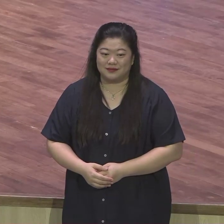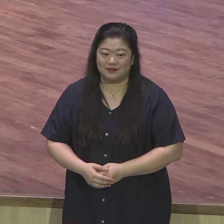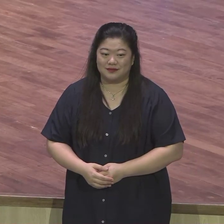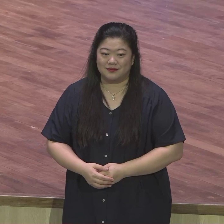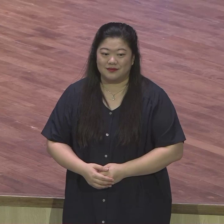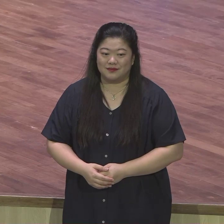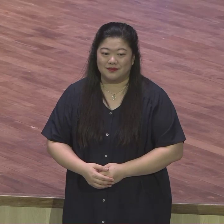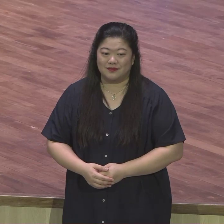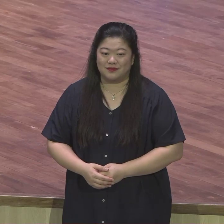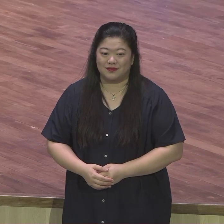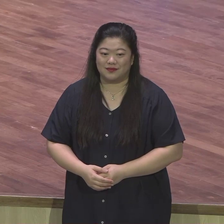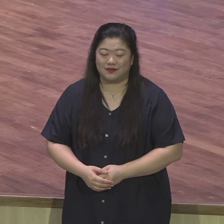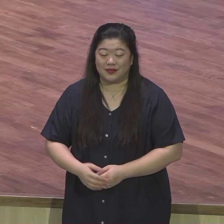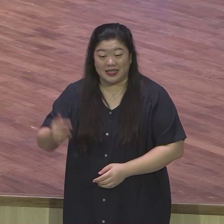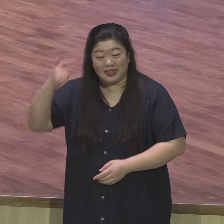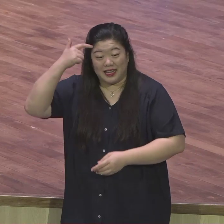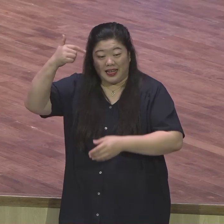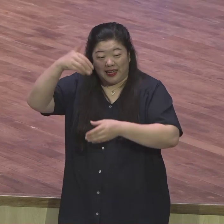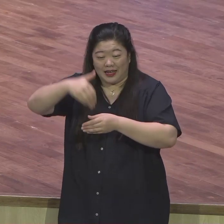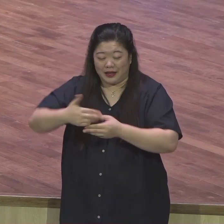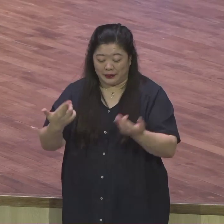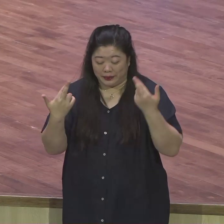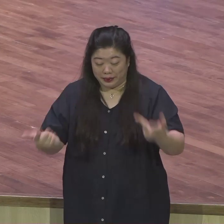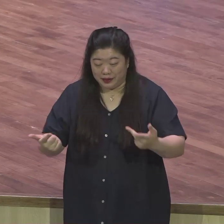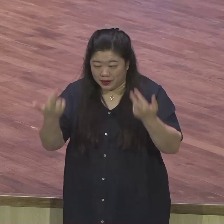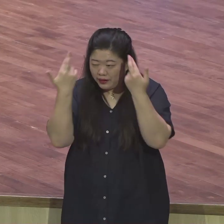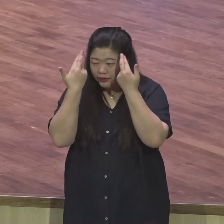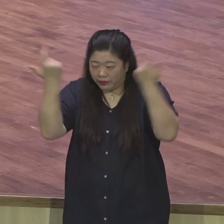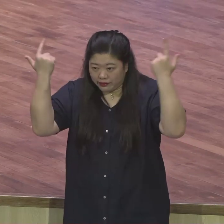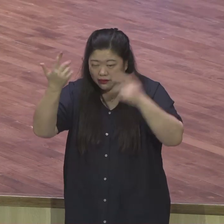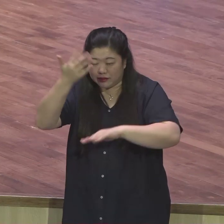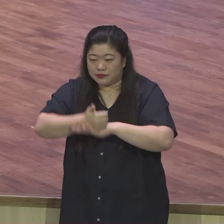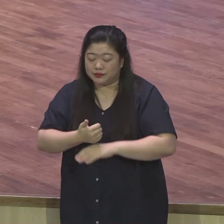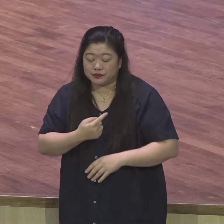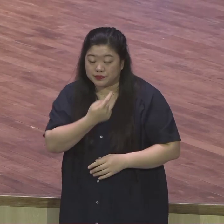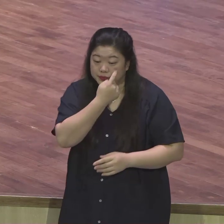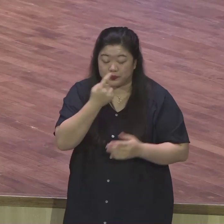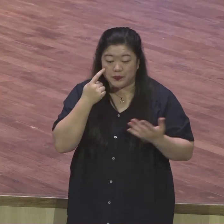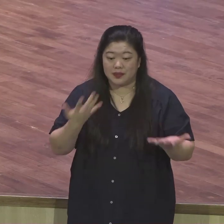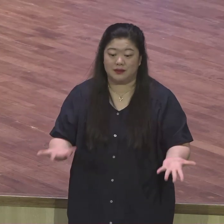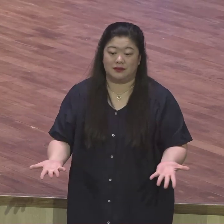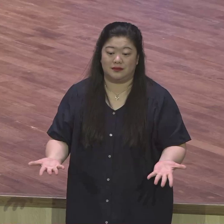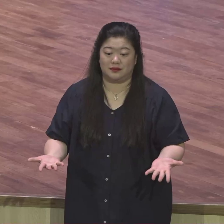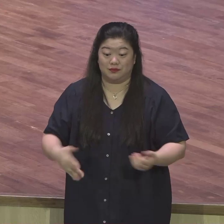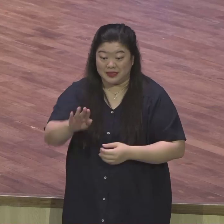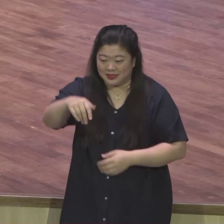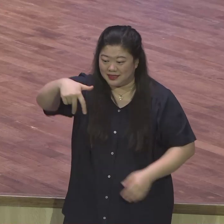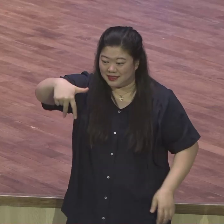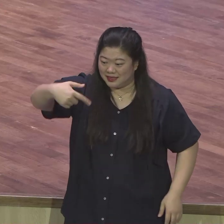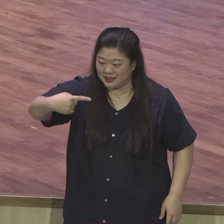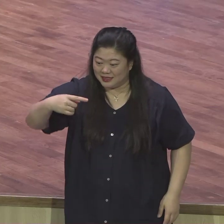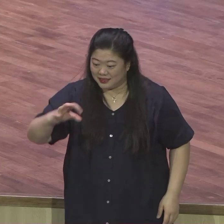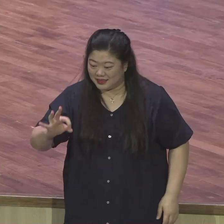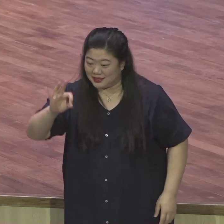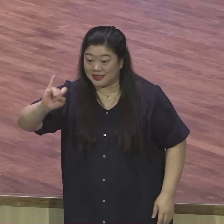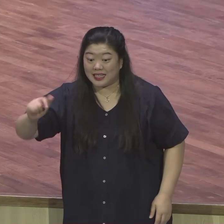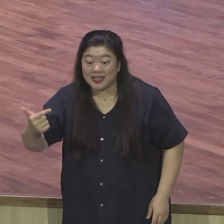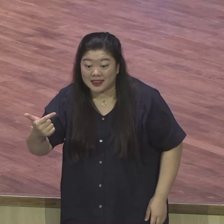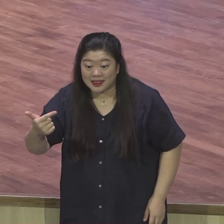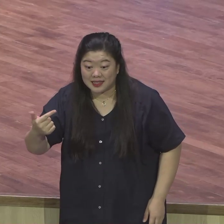증거가 없으니까 증인으로 살지 못하는 거예요. 증거 내놔야 증거. 증인은 증거 있어야 돼요. 하나님 살아계시냐. 증거